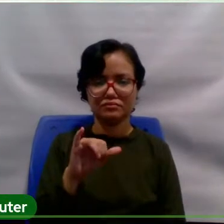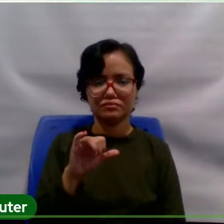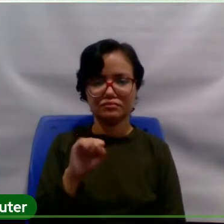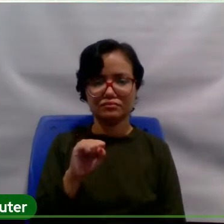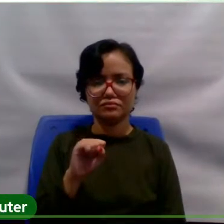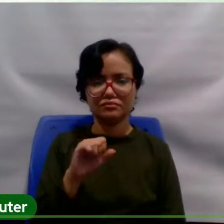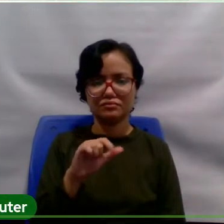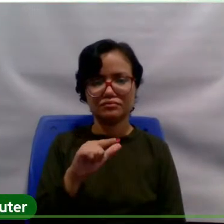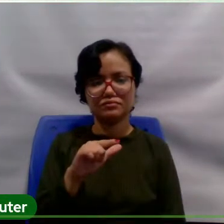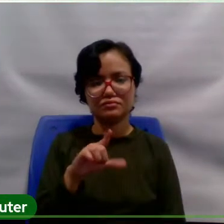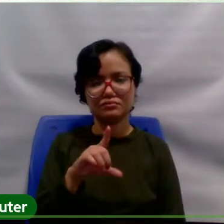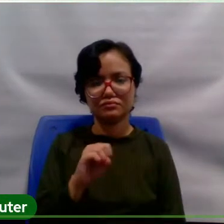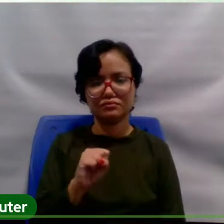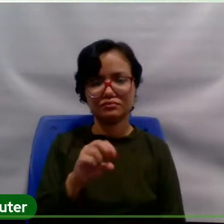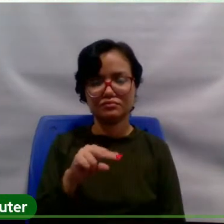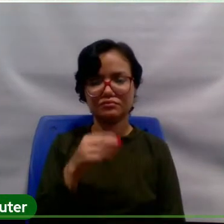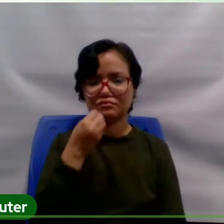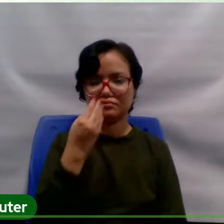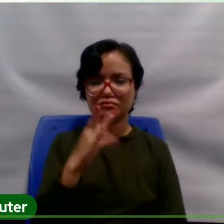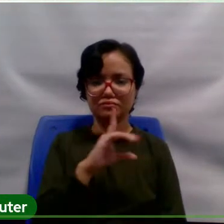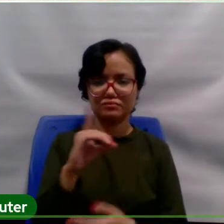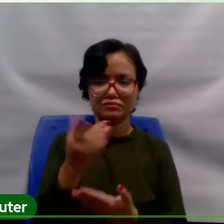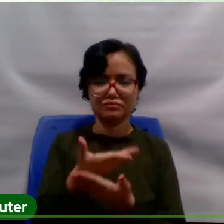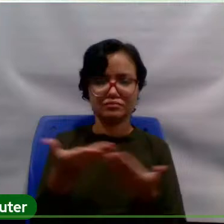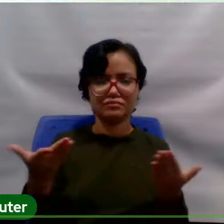Bom dia. Bom dia a todos e a todas.